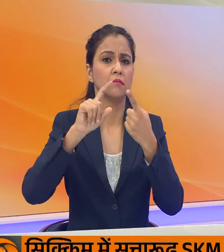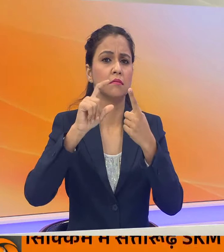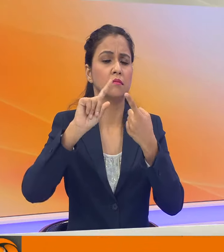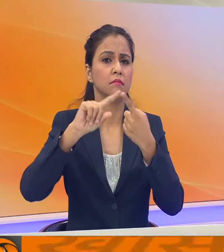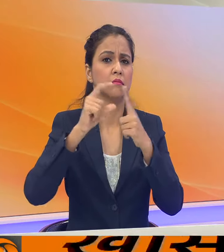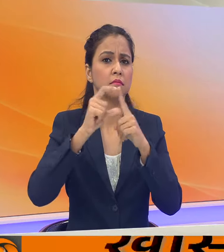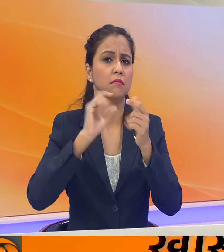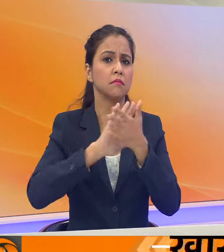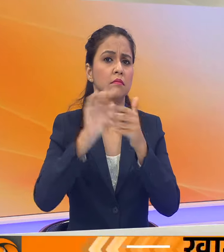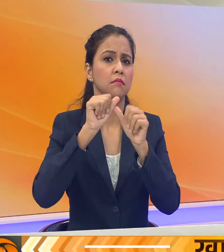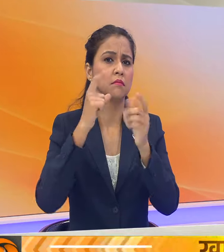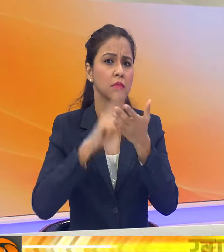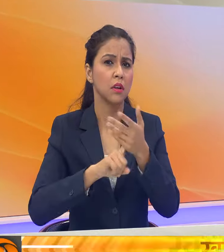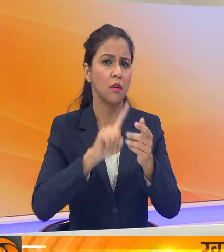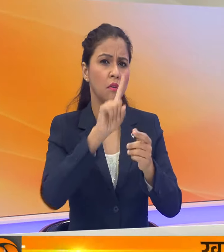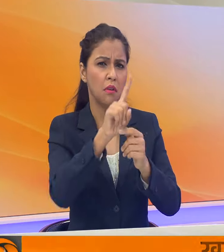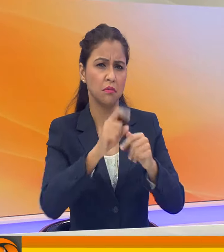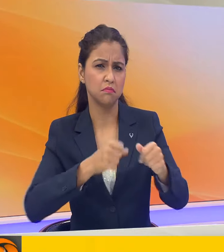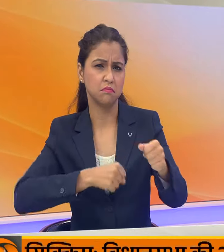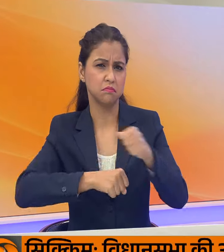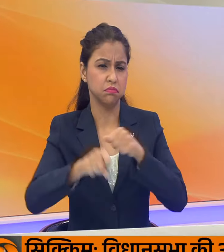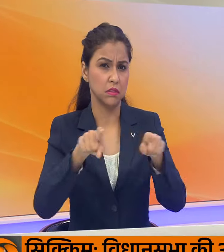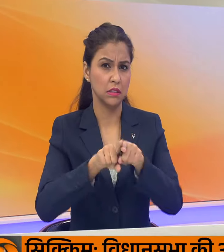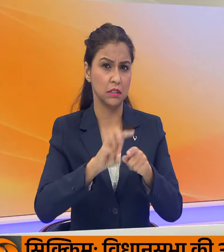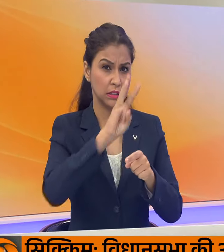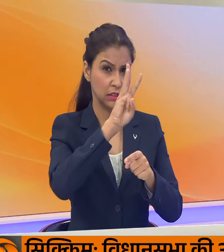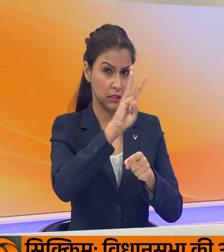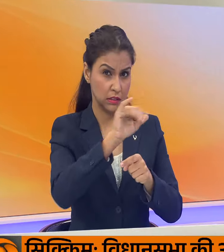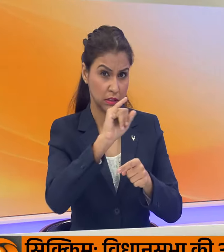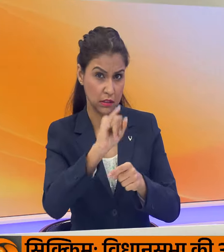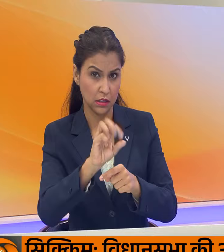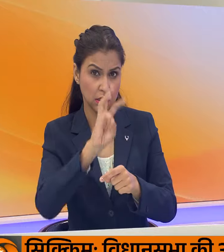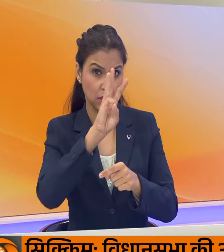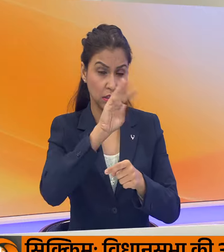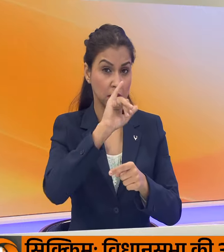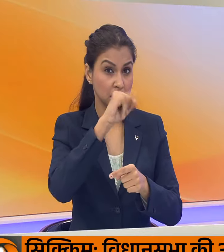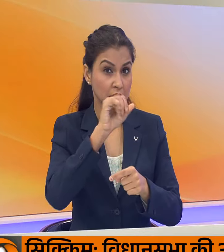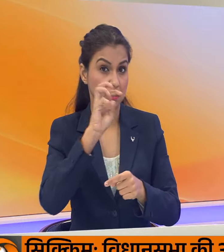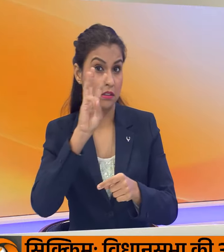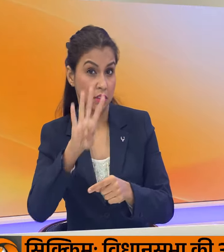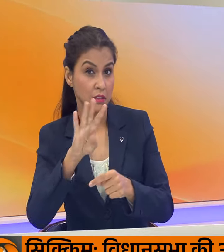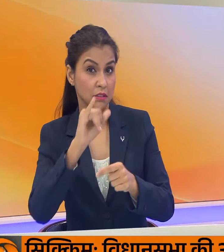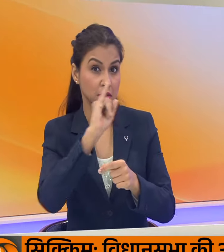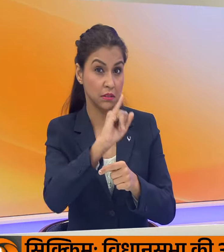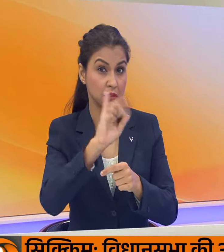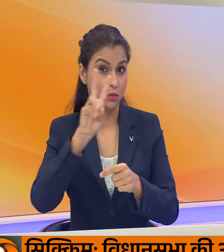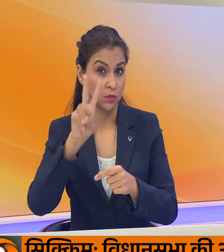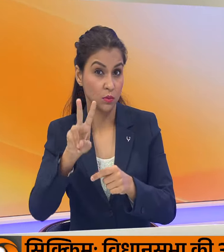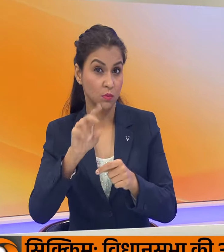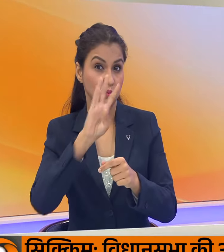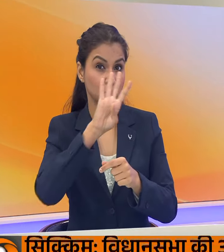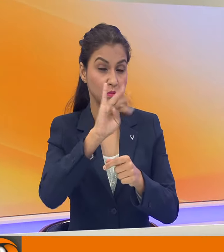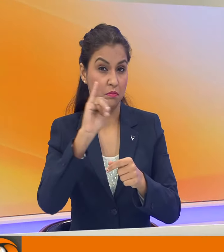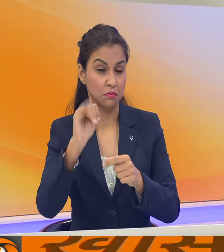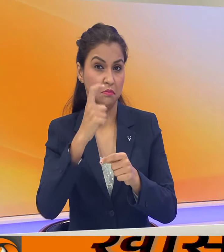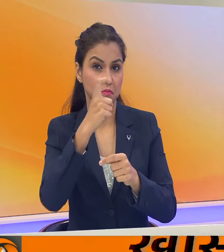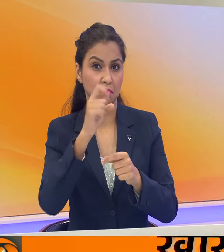ग्रीक्स पुवर को एक कड़े मुकाबले में 3-6, 6-4, 6-2, 4-6, 7-6 से हराया